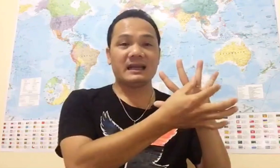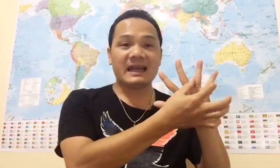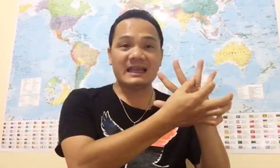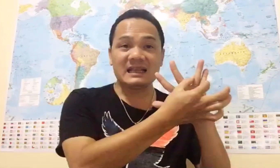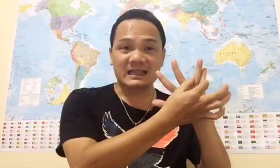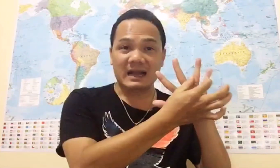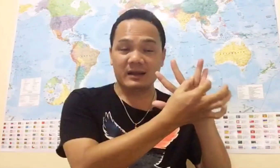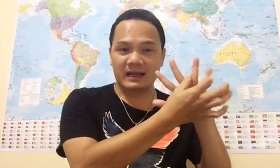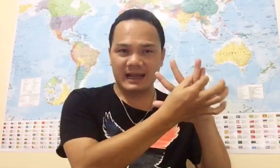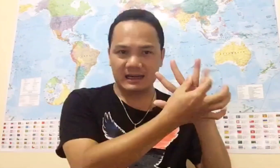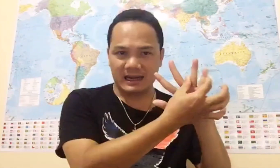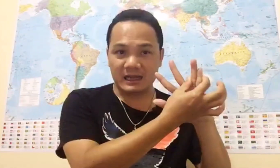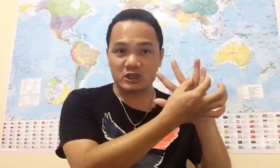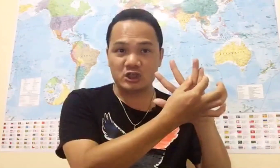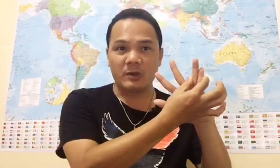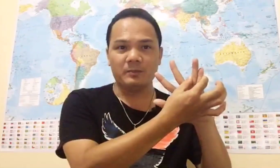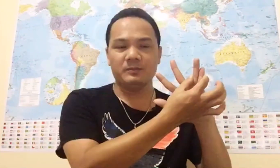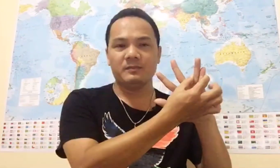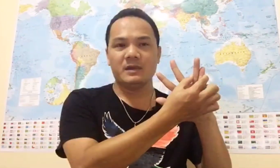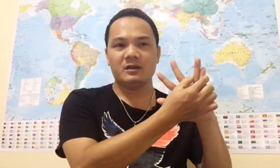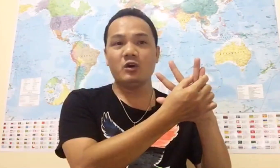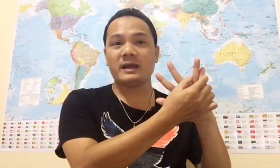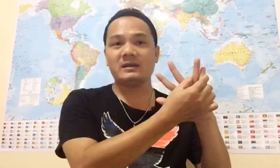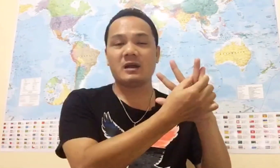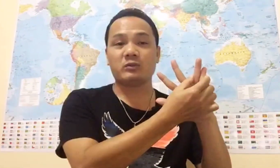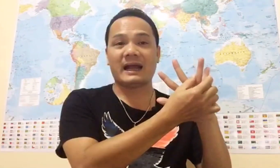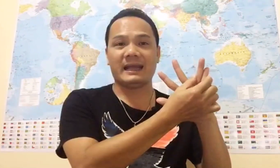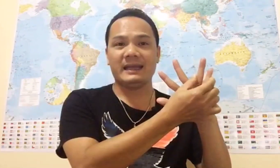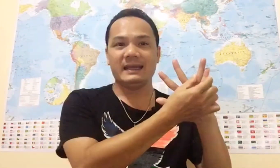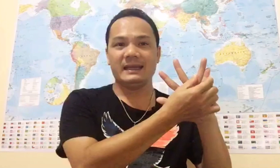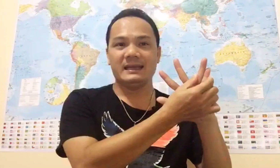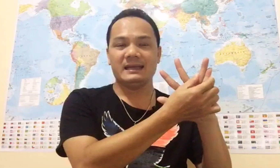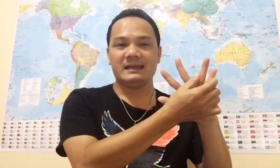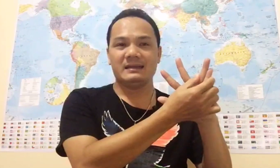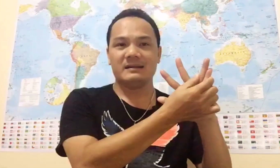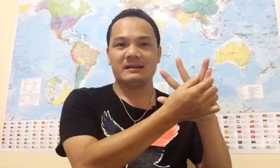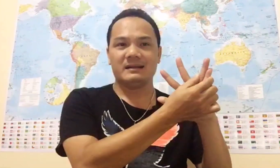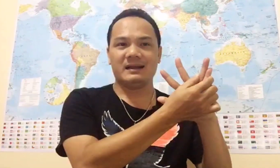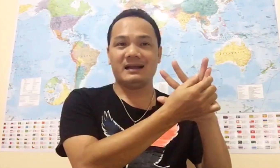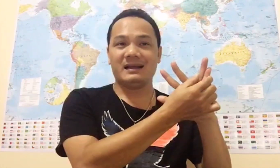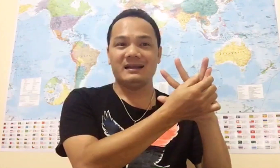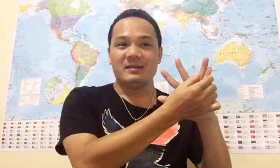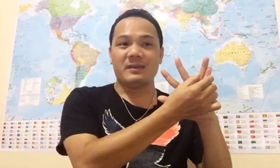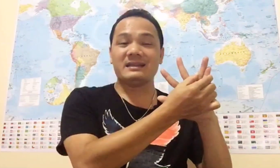Nga với thằng Tàu á Là 2 thằng này là Trùm Nuôi các nước độc tài À Mà